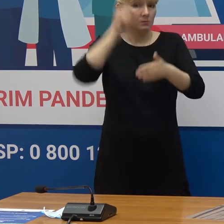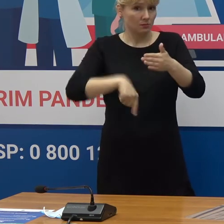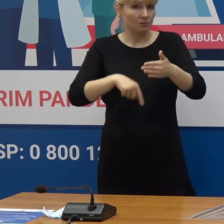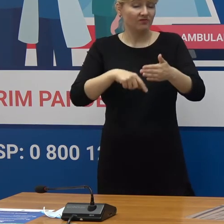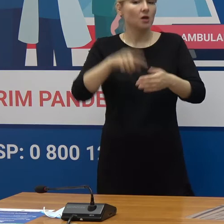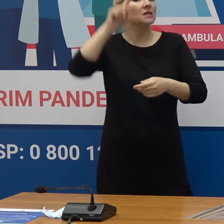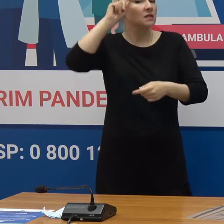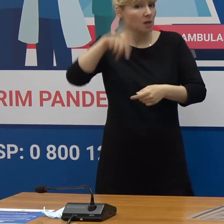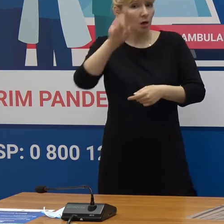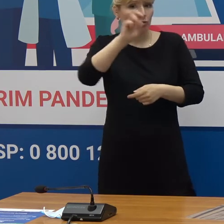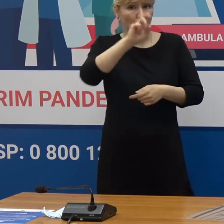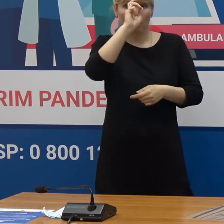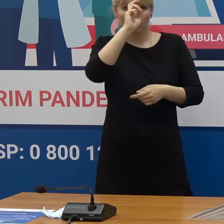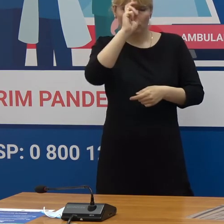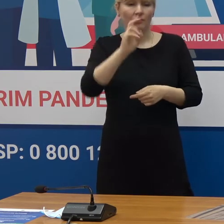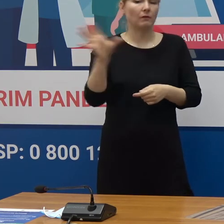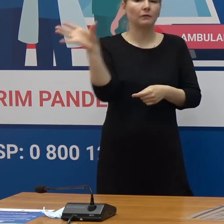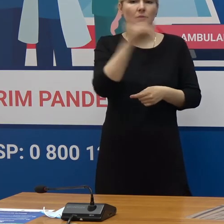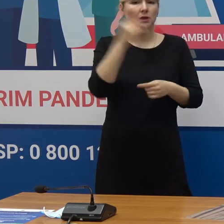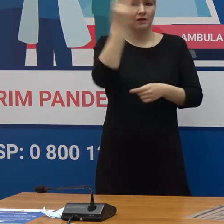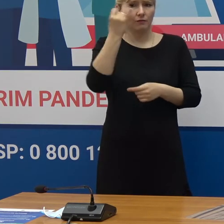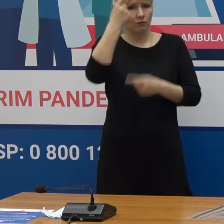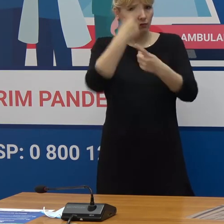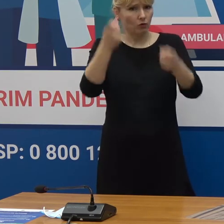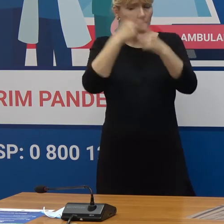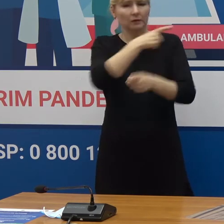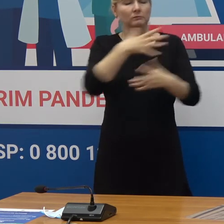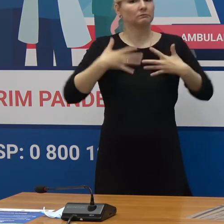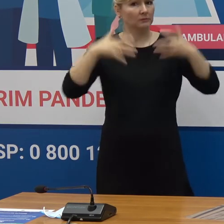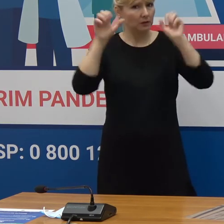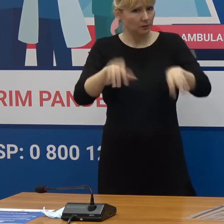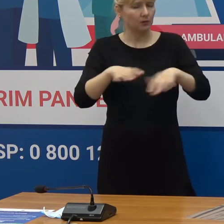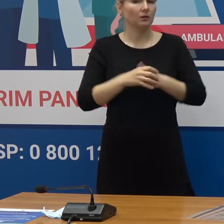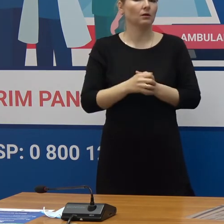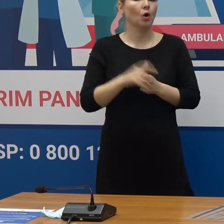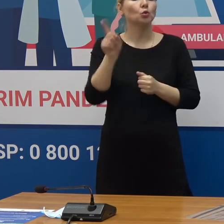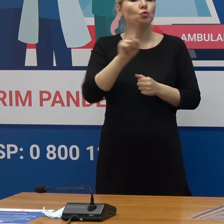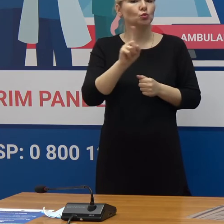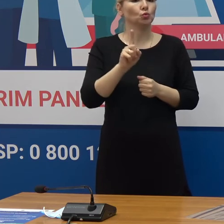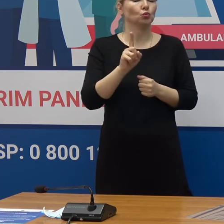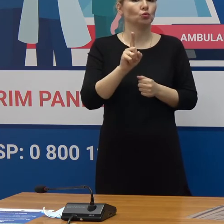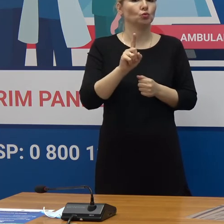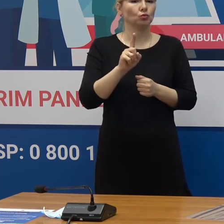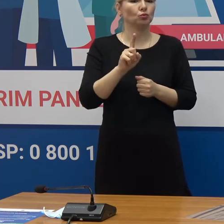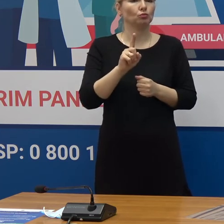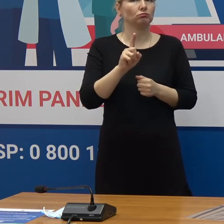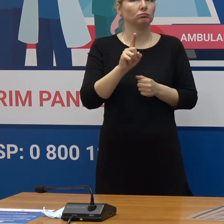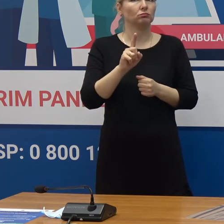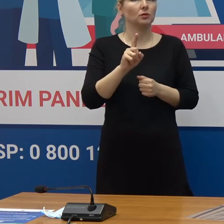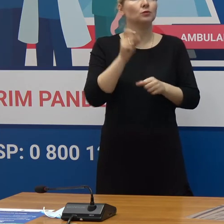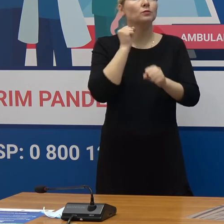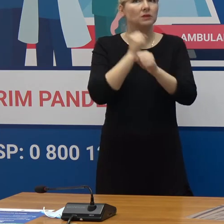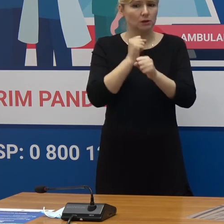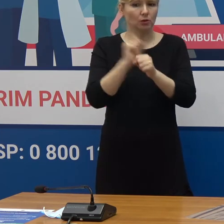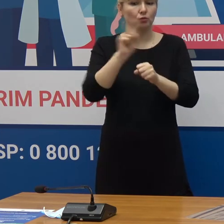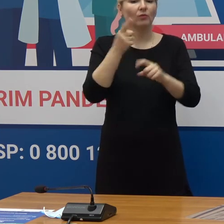toate structurile centrale Duc eforturi mari pentru a face